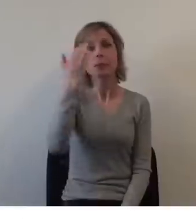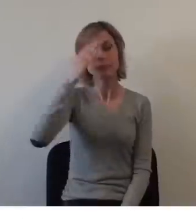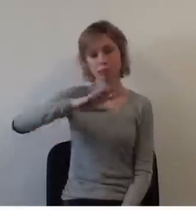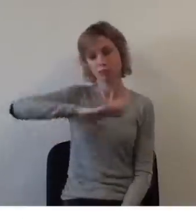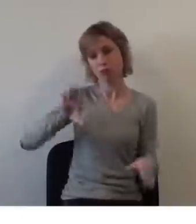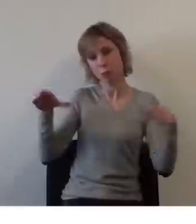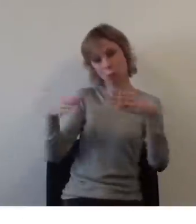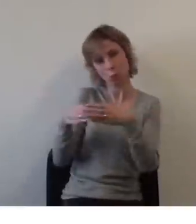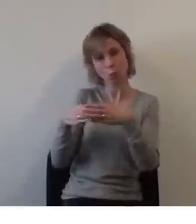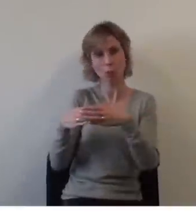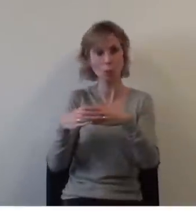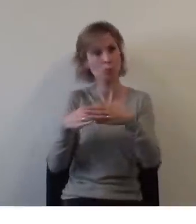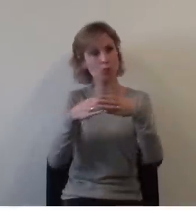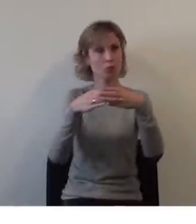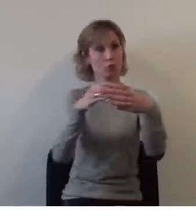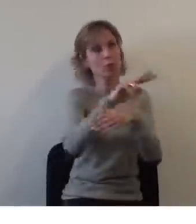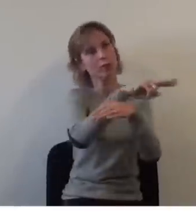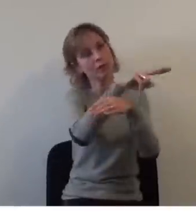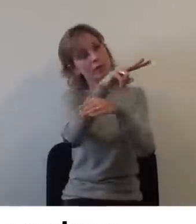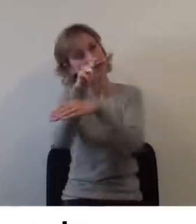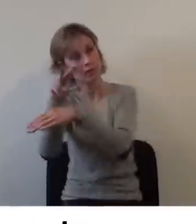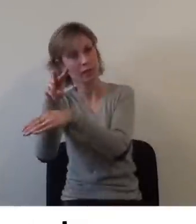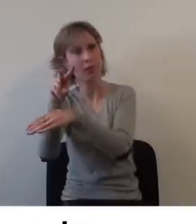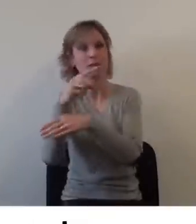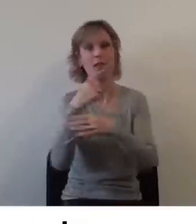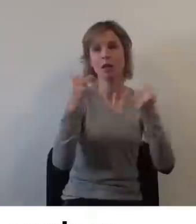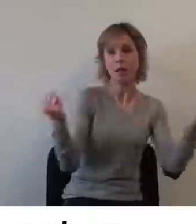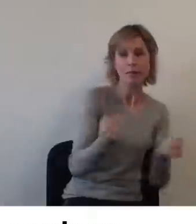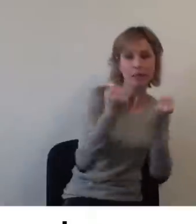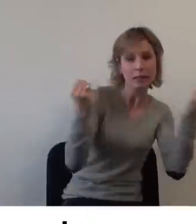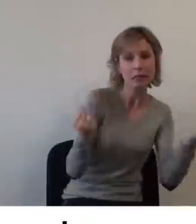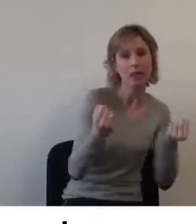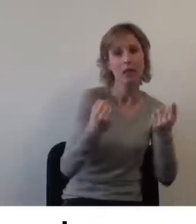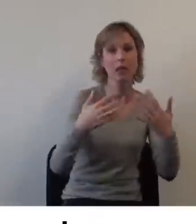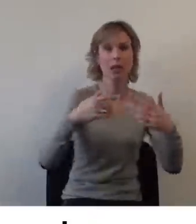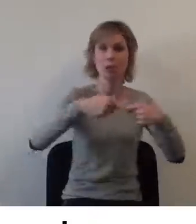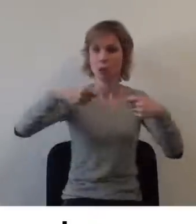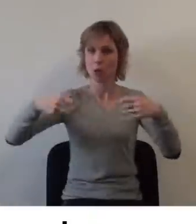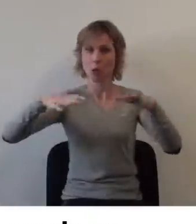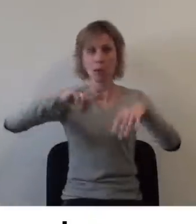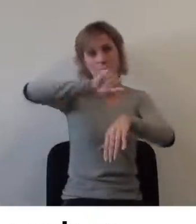Pour les visites en groupe, les activités durent environ une heure et demie.